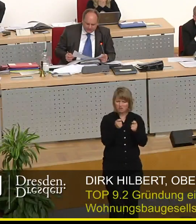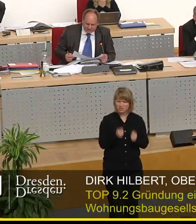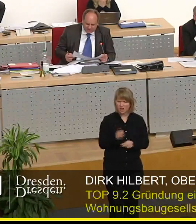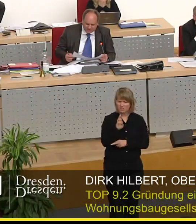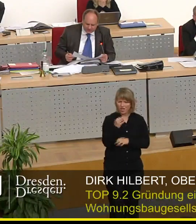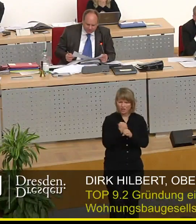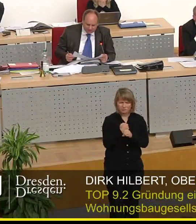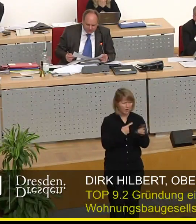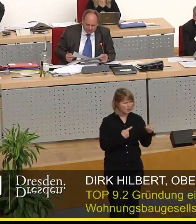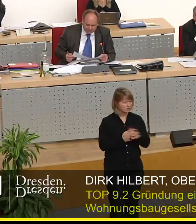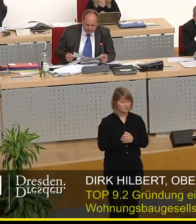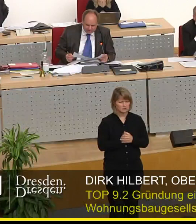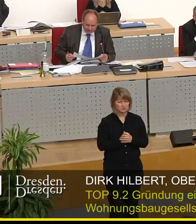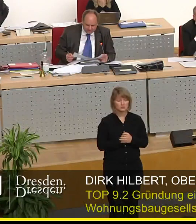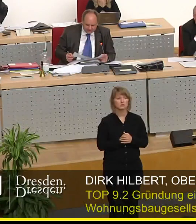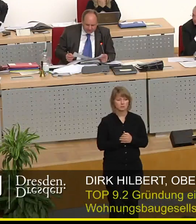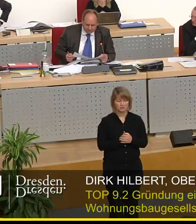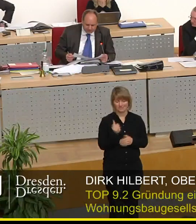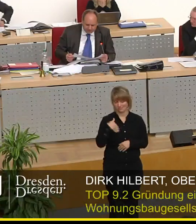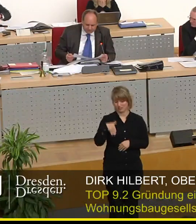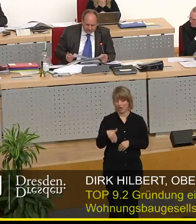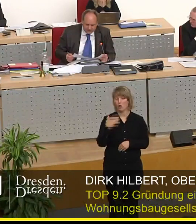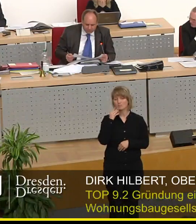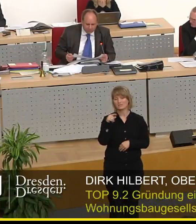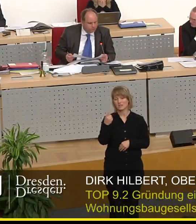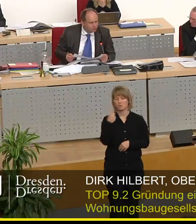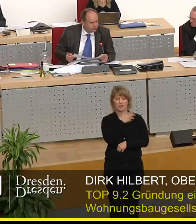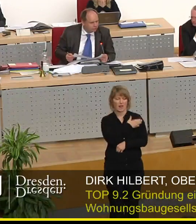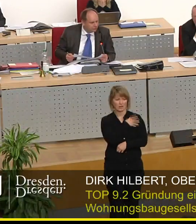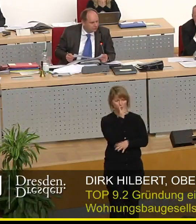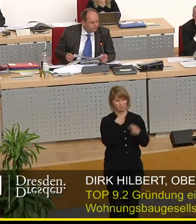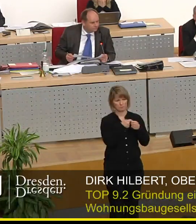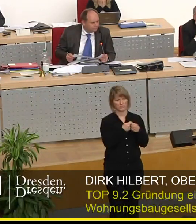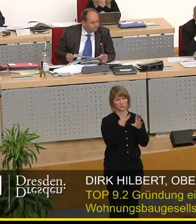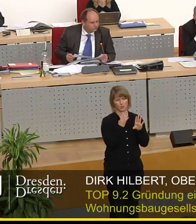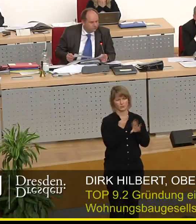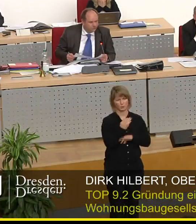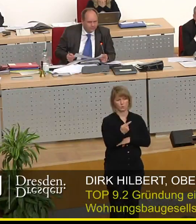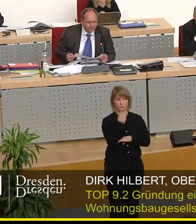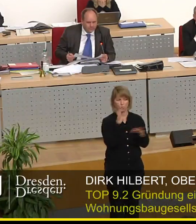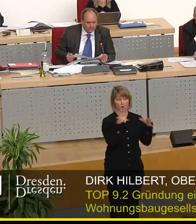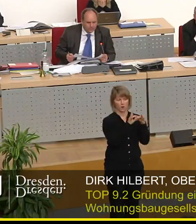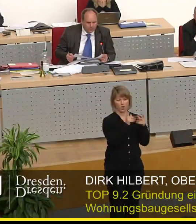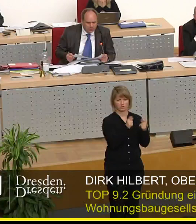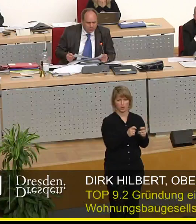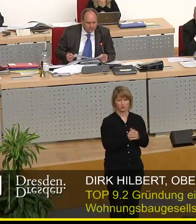ich habe jetzt einen Hilfsantrag den würde ich dann auch bitten dass er dann vielleicht vorbereitet wird von Linke und Bündnis 90 die Grünen das